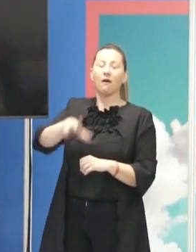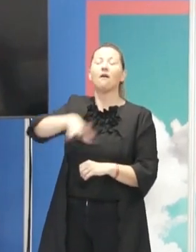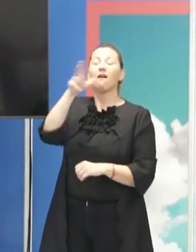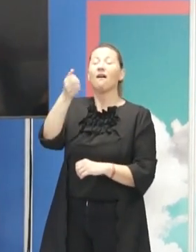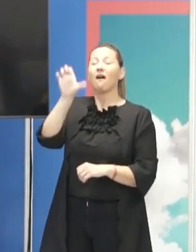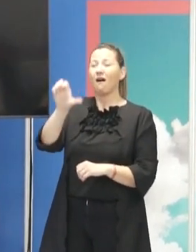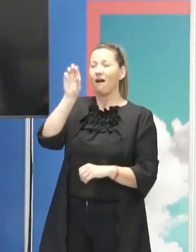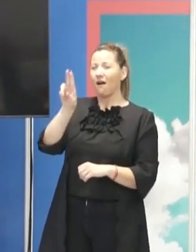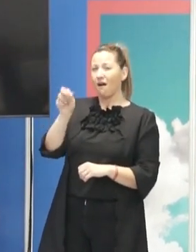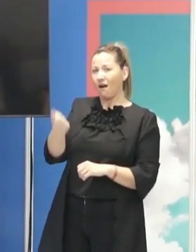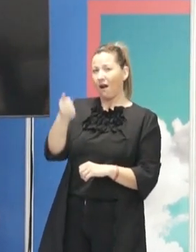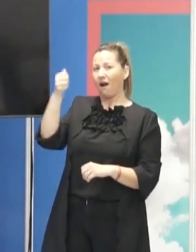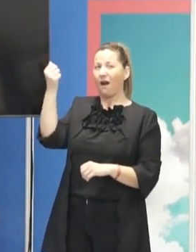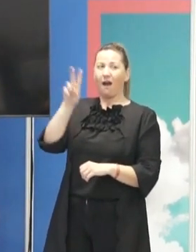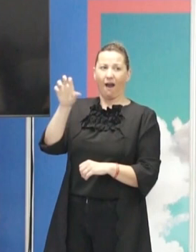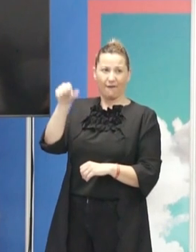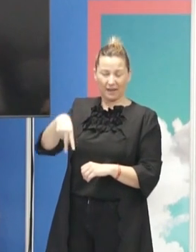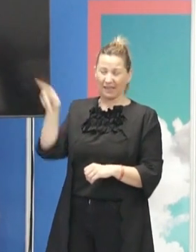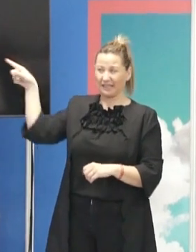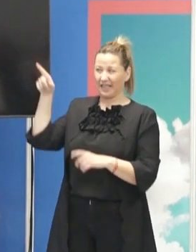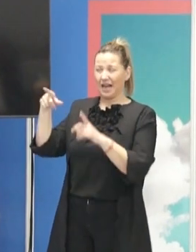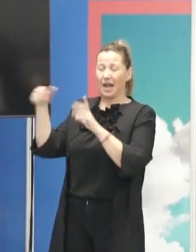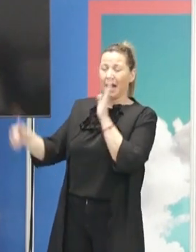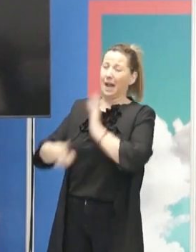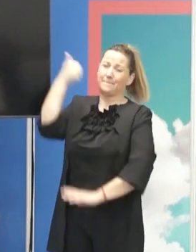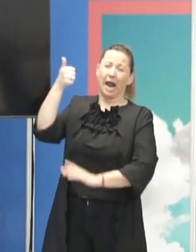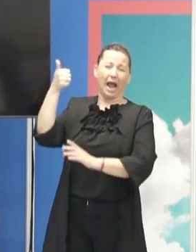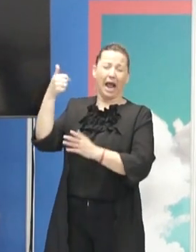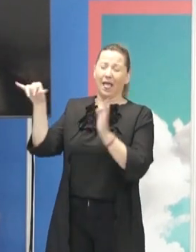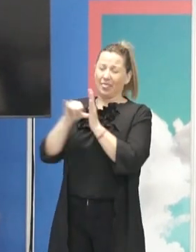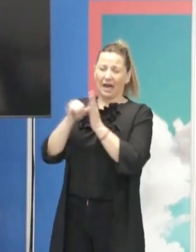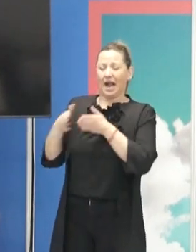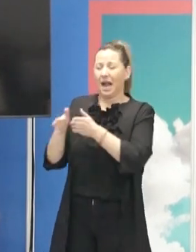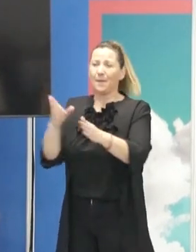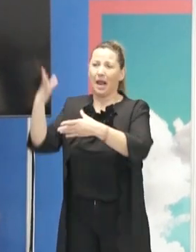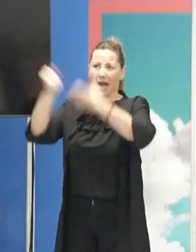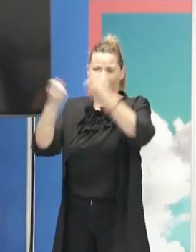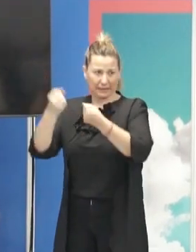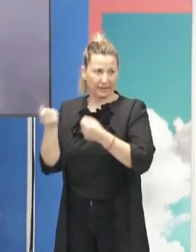que salió de esa galaxia, a pesar de ser la más cercana a la Vía Láctea, hace 160.000 años.